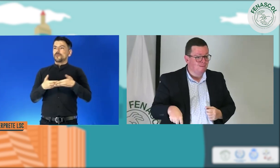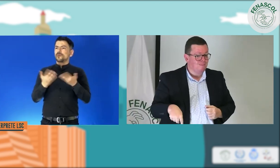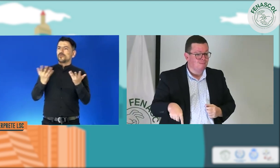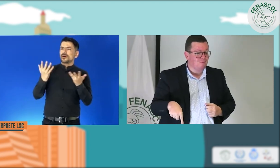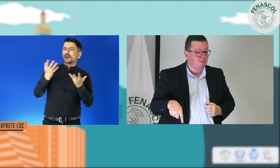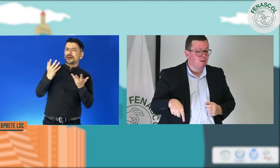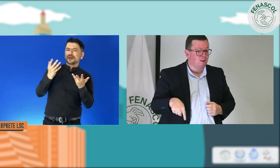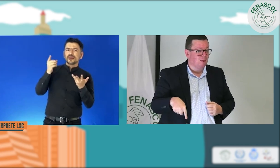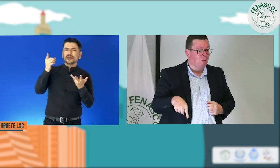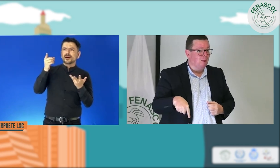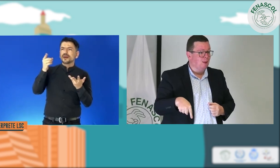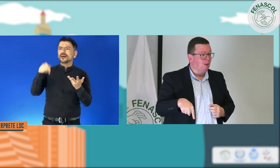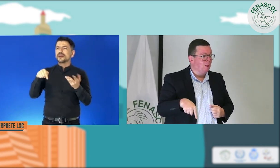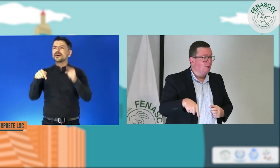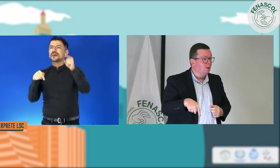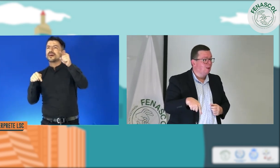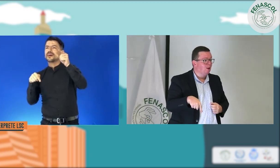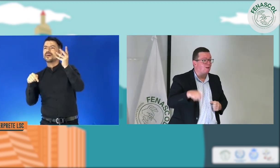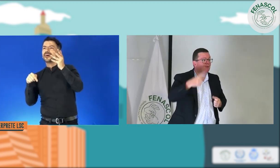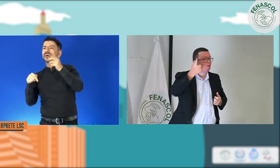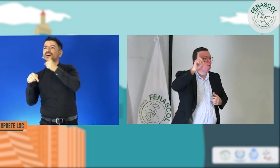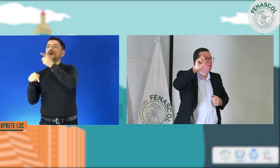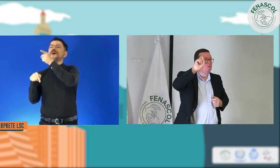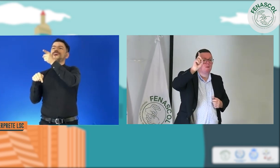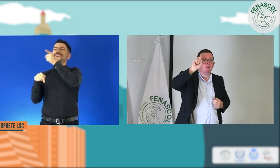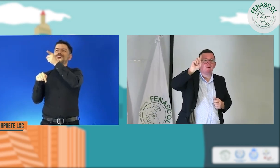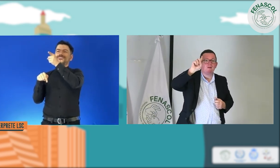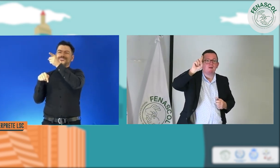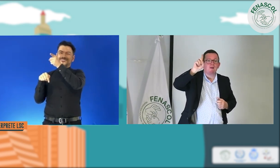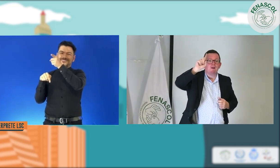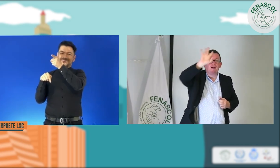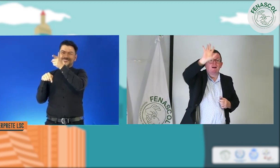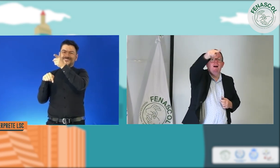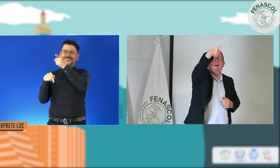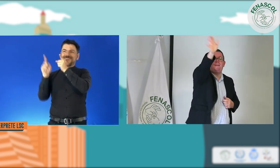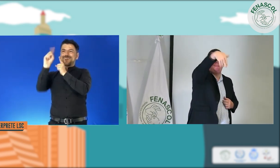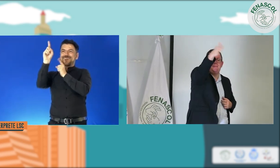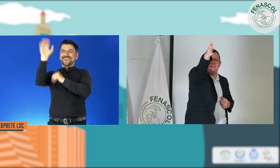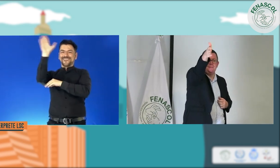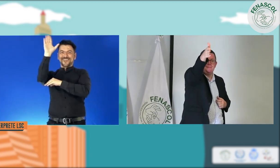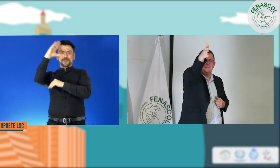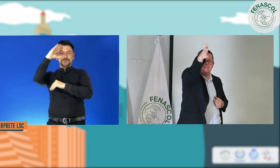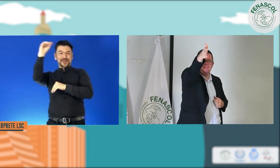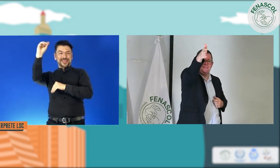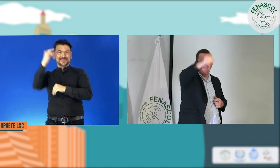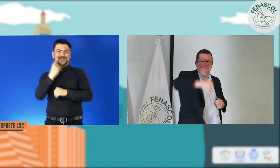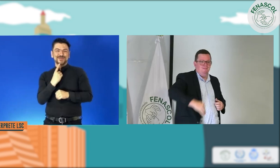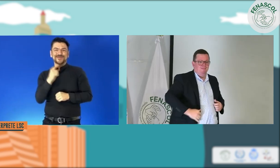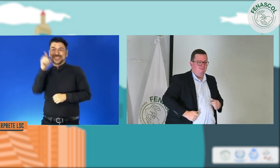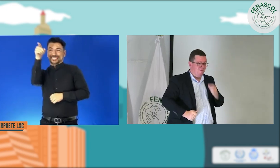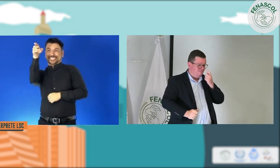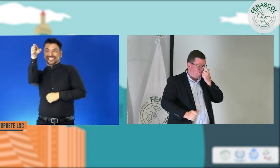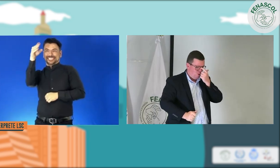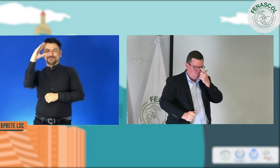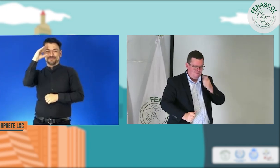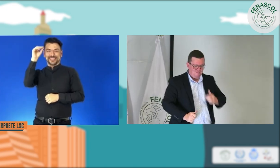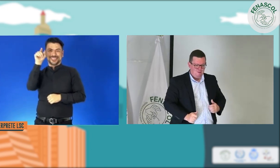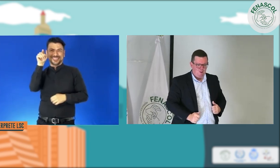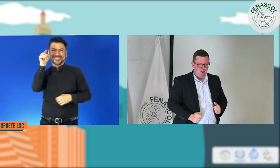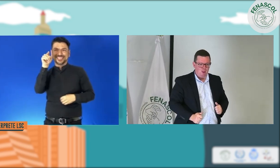Henry me dice que está acá, que está acá, ¿dónde está? ¡Ah, eres tú! Ven, aquí está la